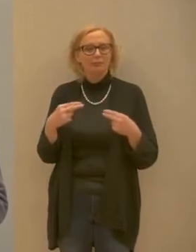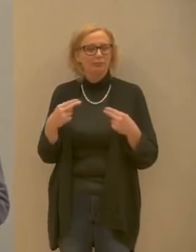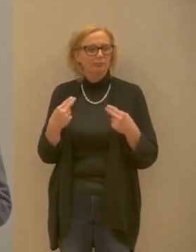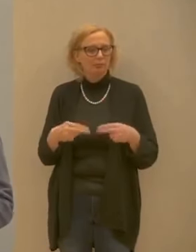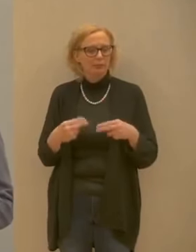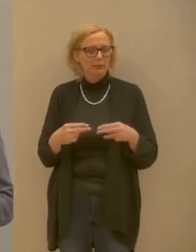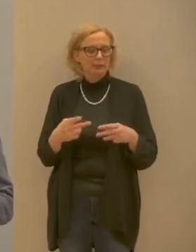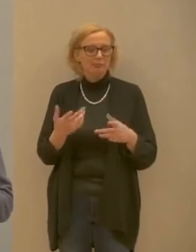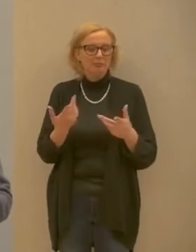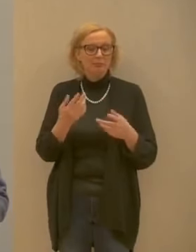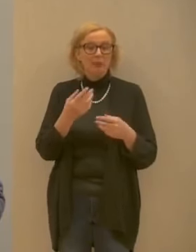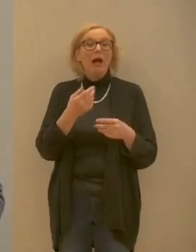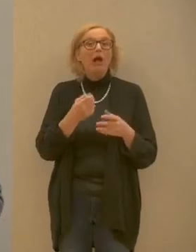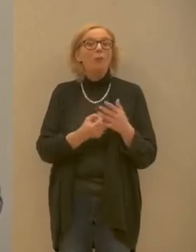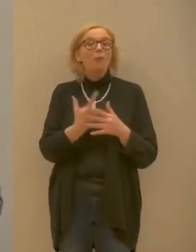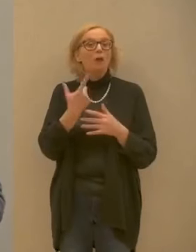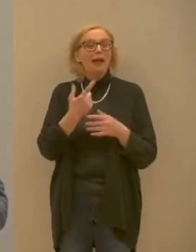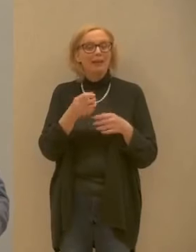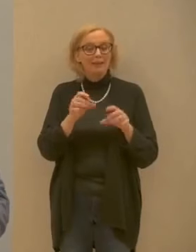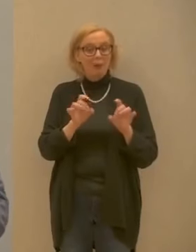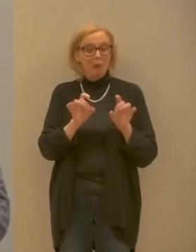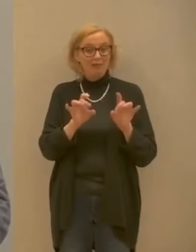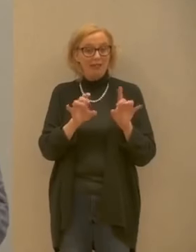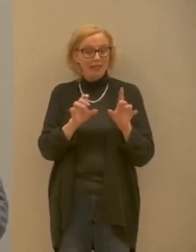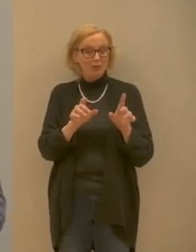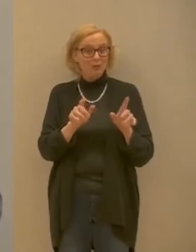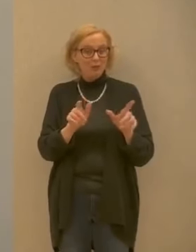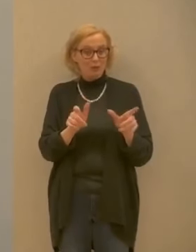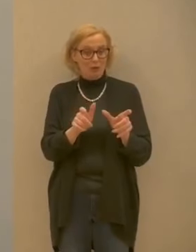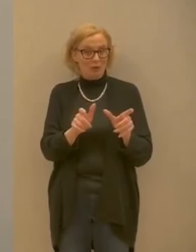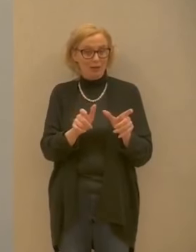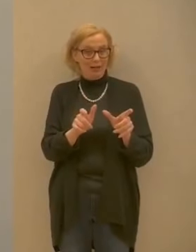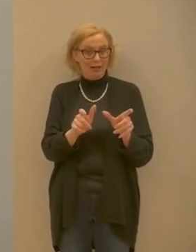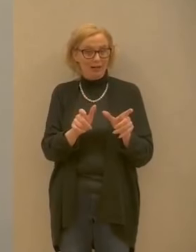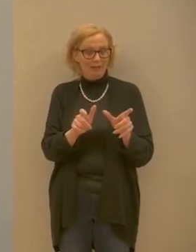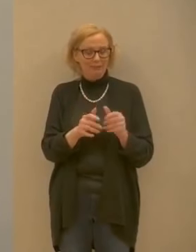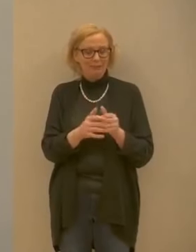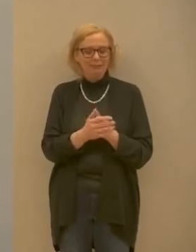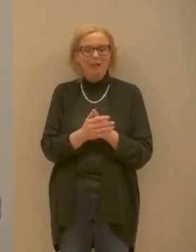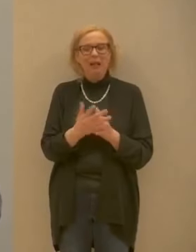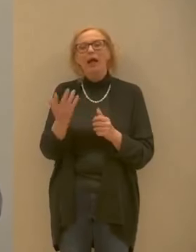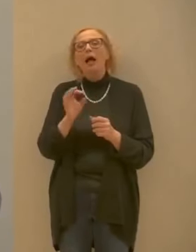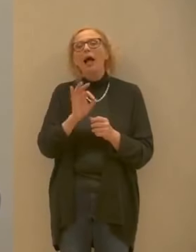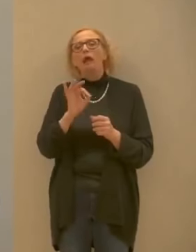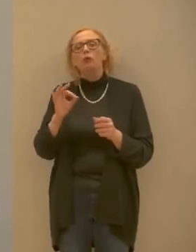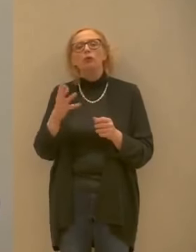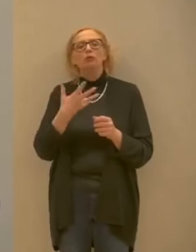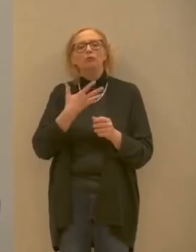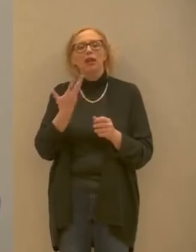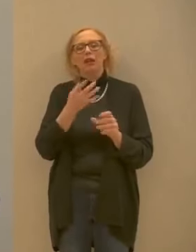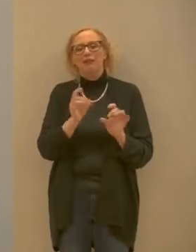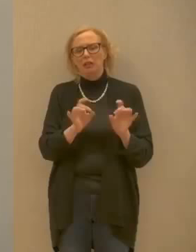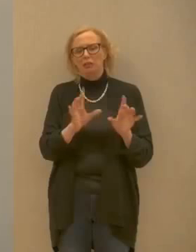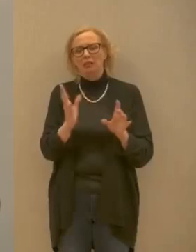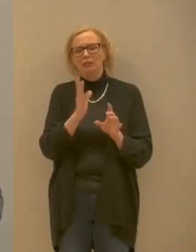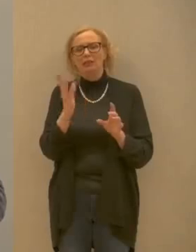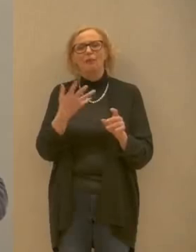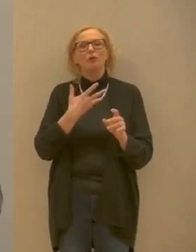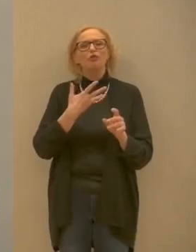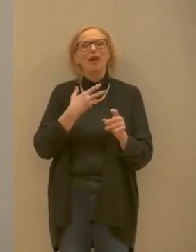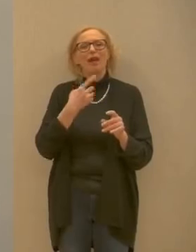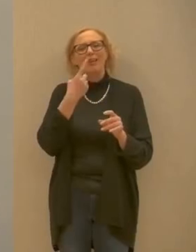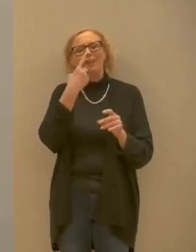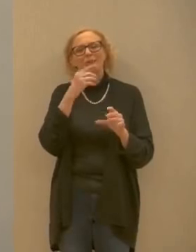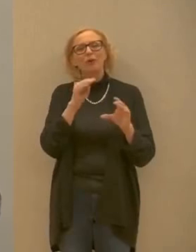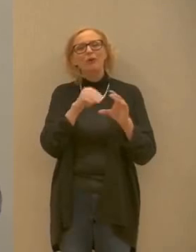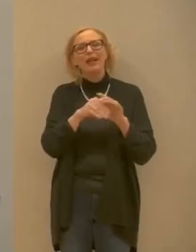il serbatoio mentre per altri virus effettivamente abbiamo dei serbatoi che possono essere serbatoi animali quindi